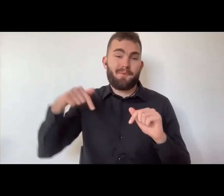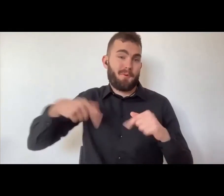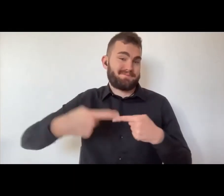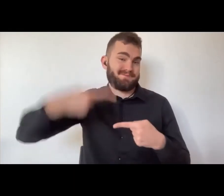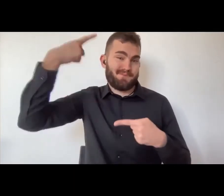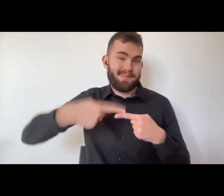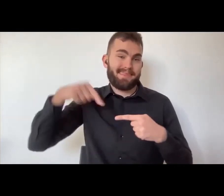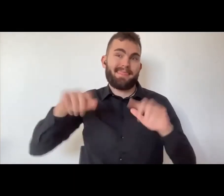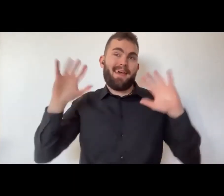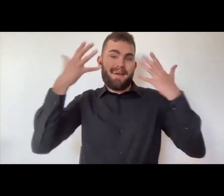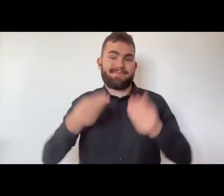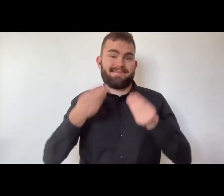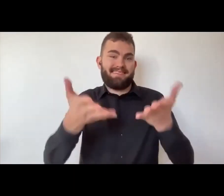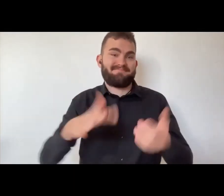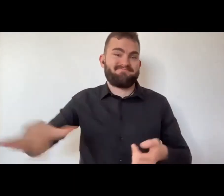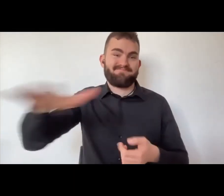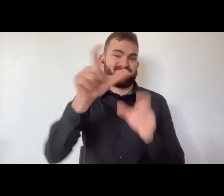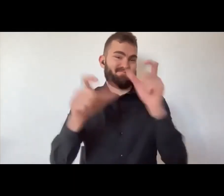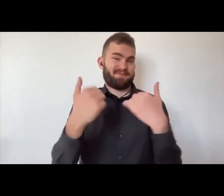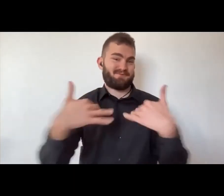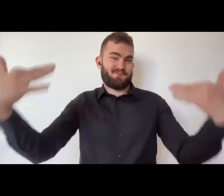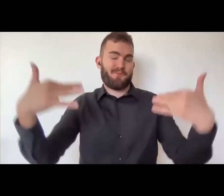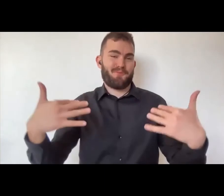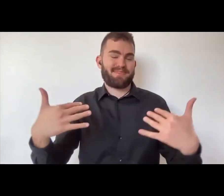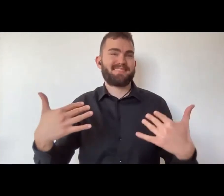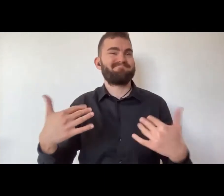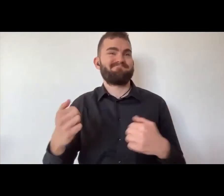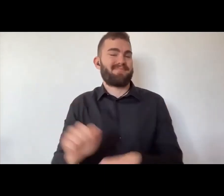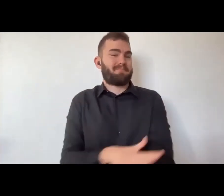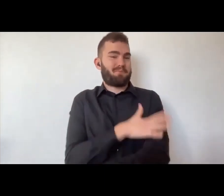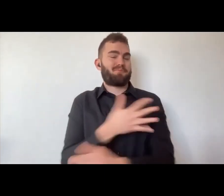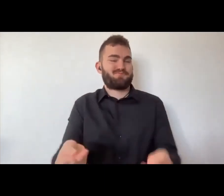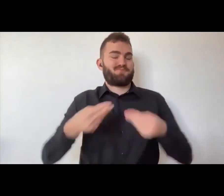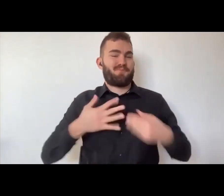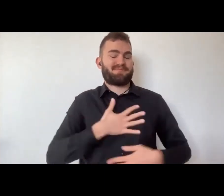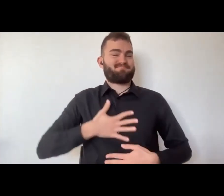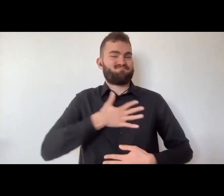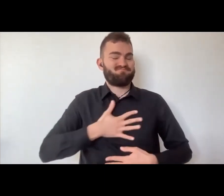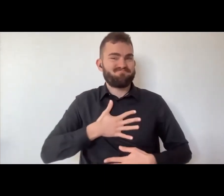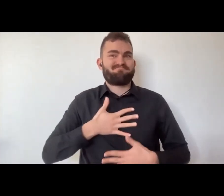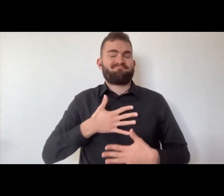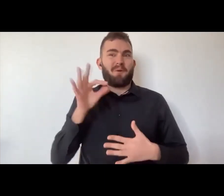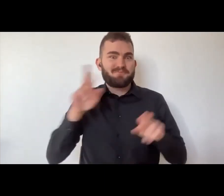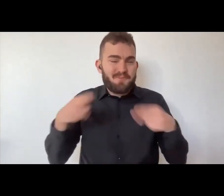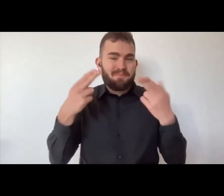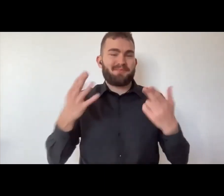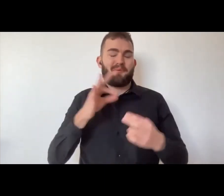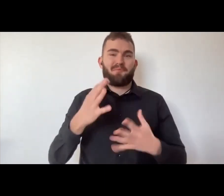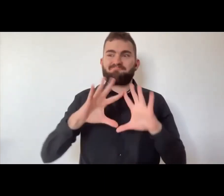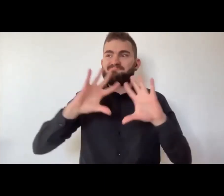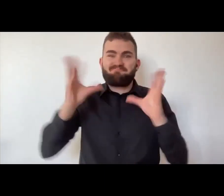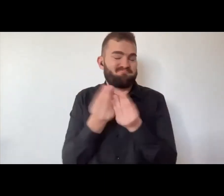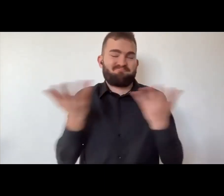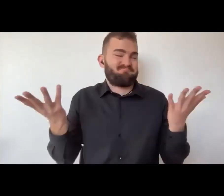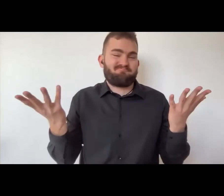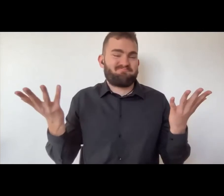gli ospiti di oggi gli artisti di oggi spero che questa mattinata vi abbia dato emozioni vi abbia